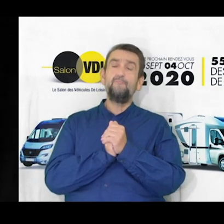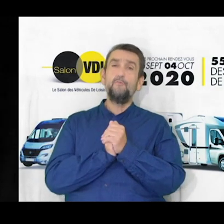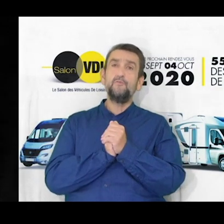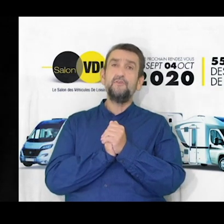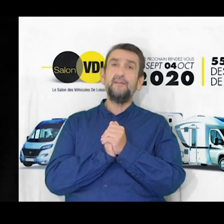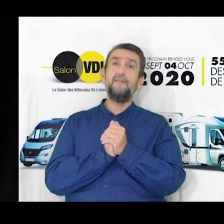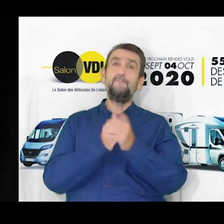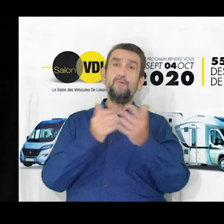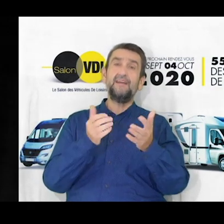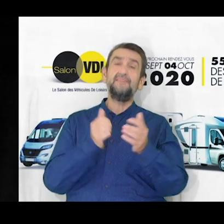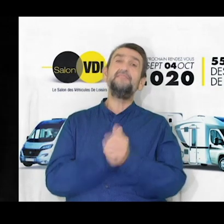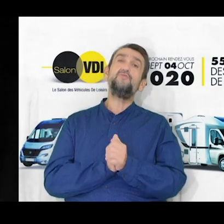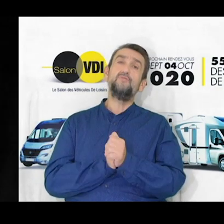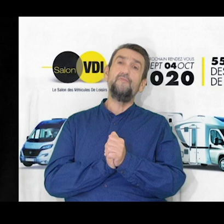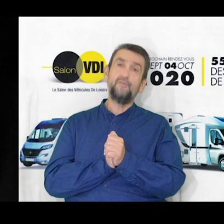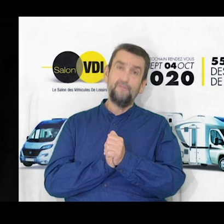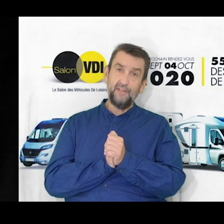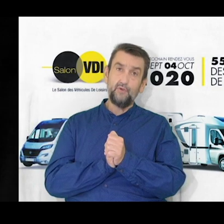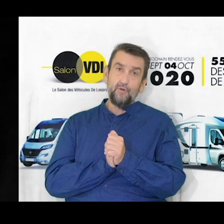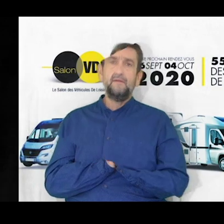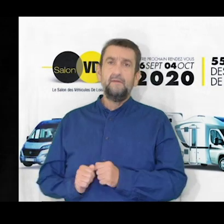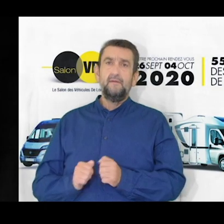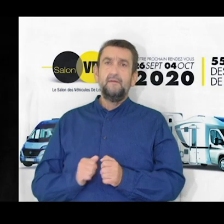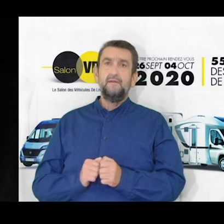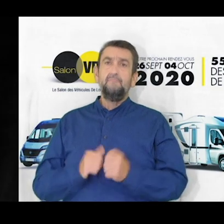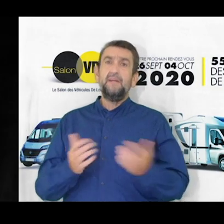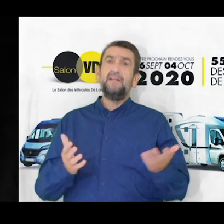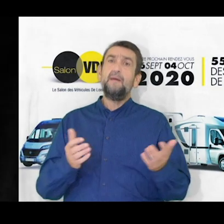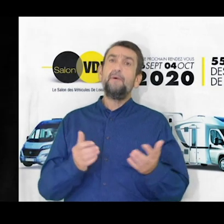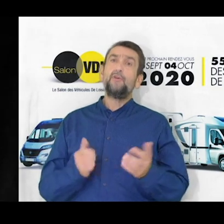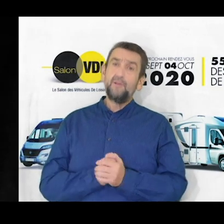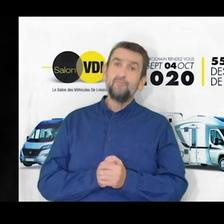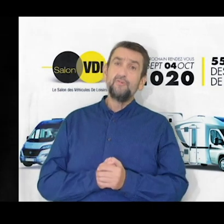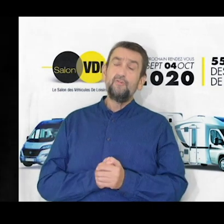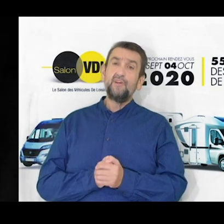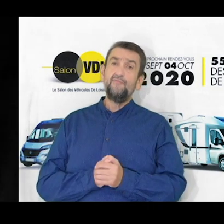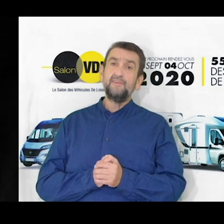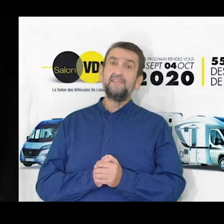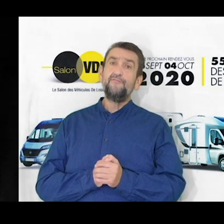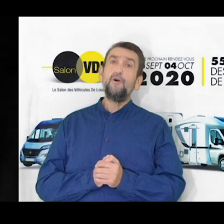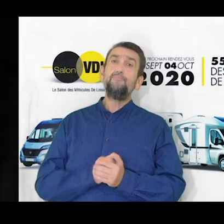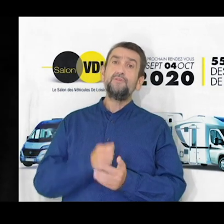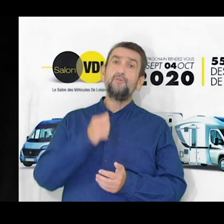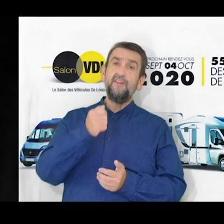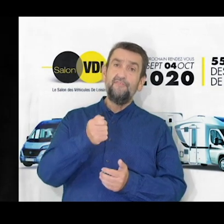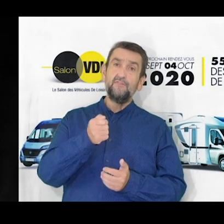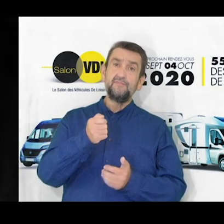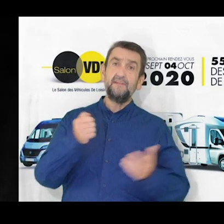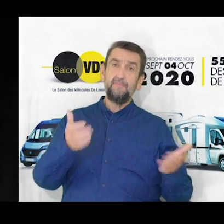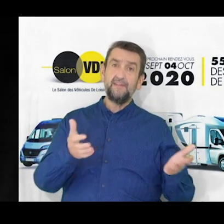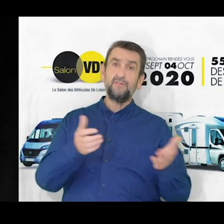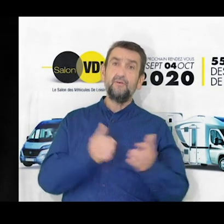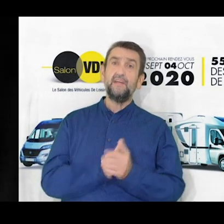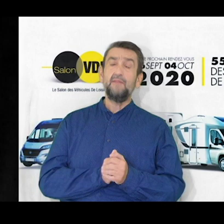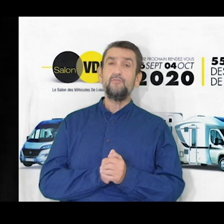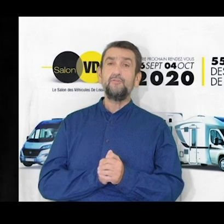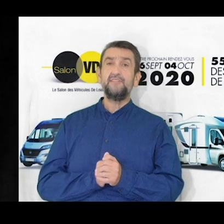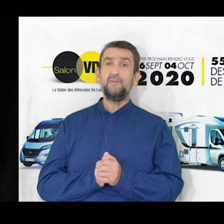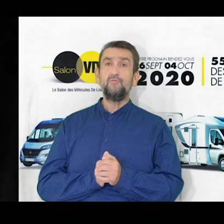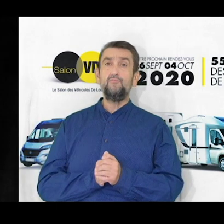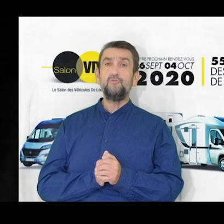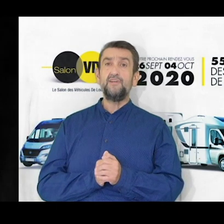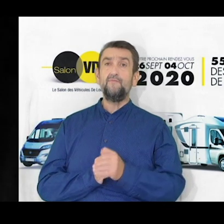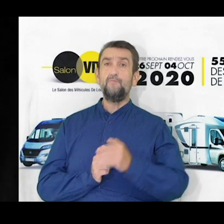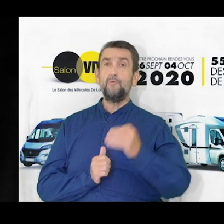travers des offres promotionnelles pour l'acquisition de votre véhicule mais il n a pas que les constructeurs qui font des efforts puisque les financiers présents également